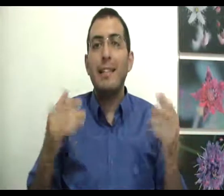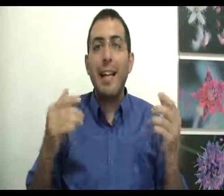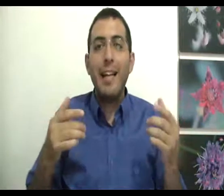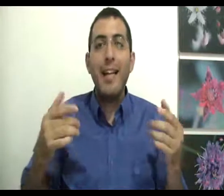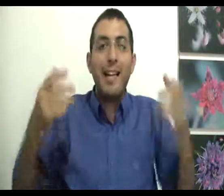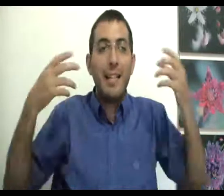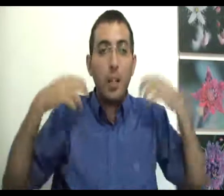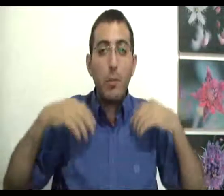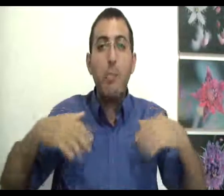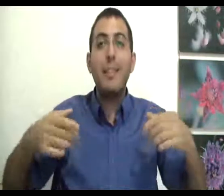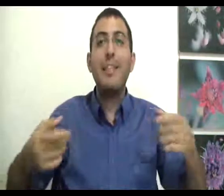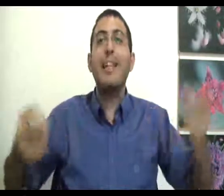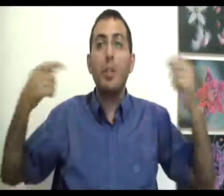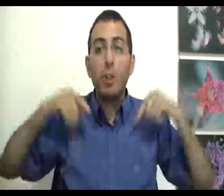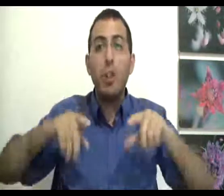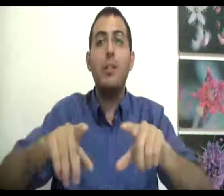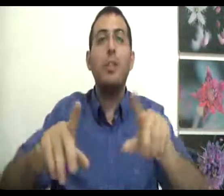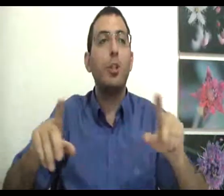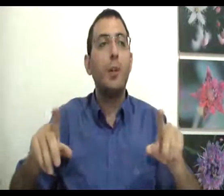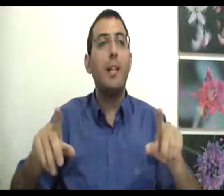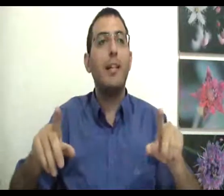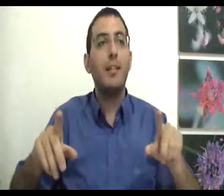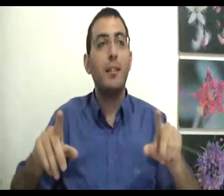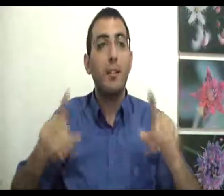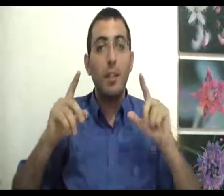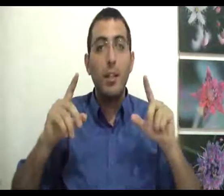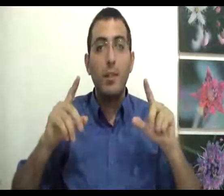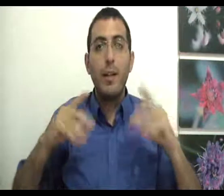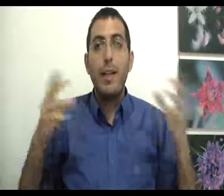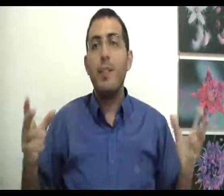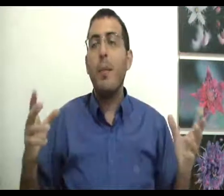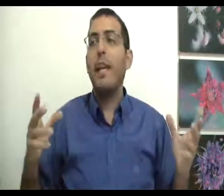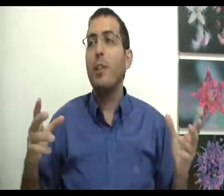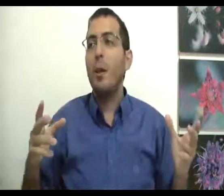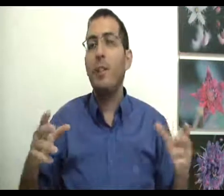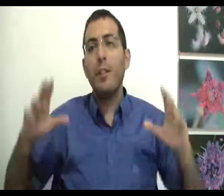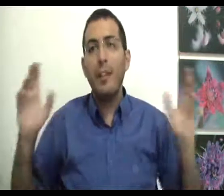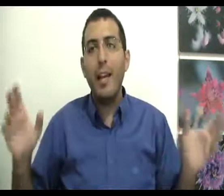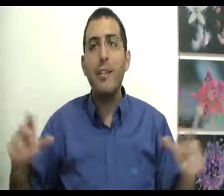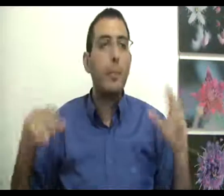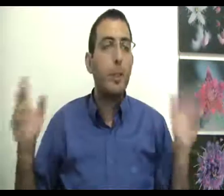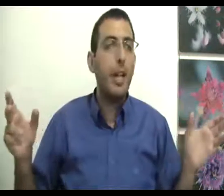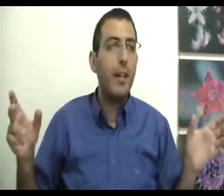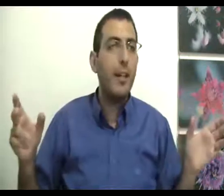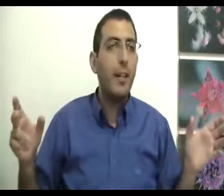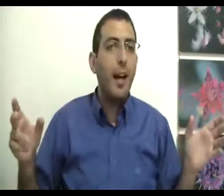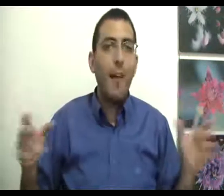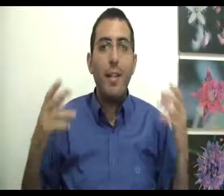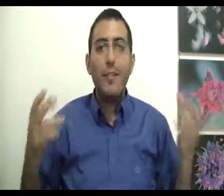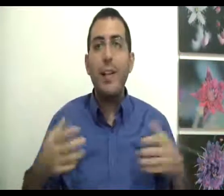צריך לרצות את מה שקורה לך, זאת אומרת כיש הרבה כאלה שורים תוותר תתפשר אבל הדבר